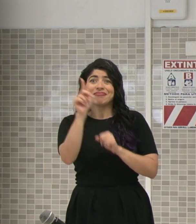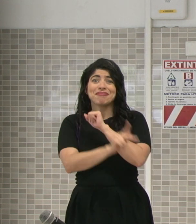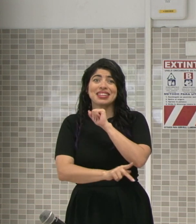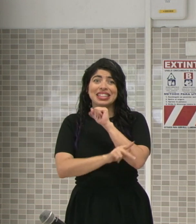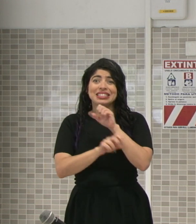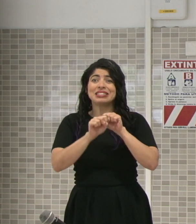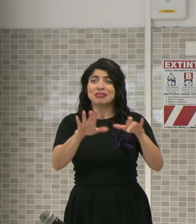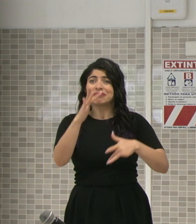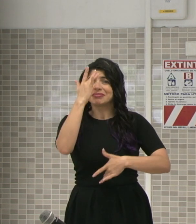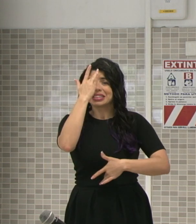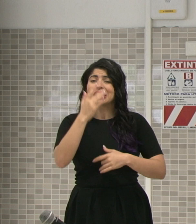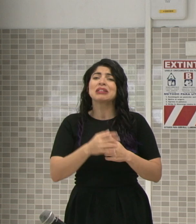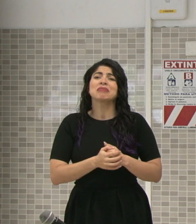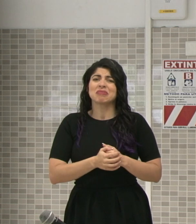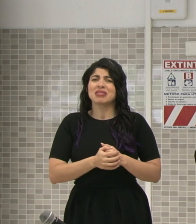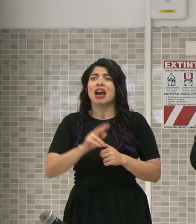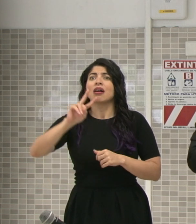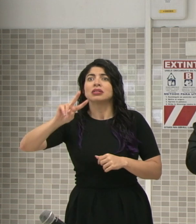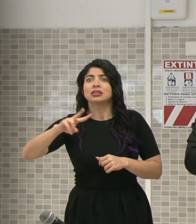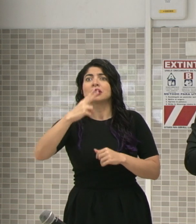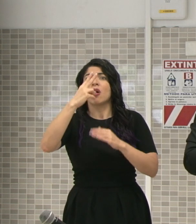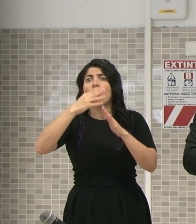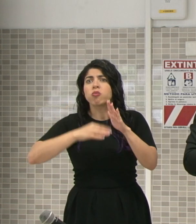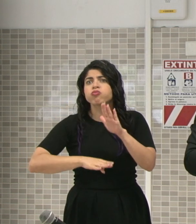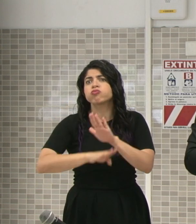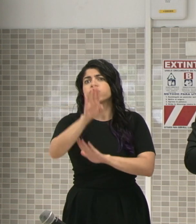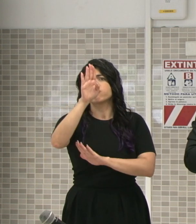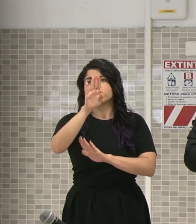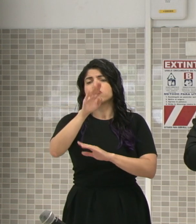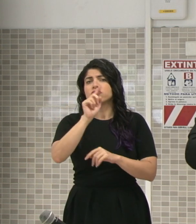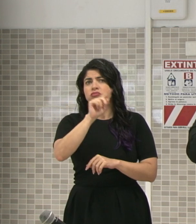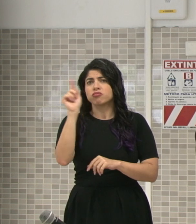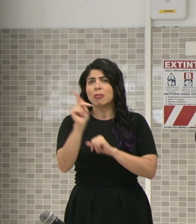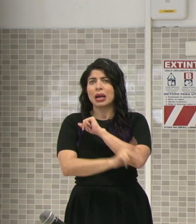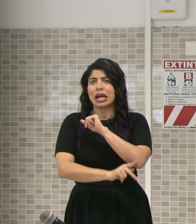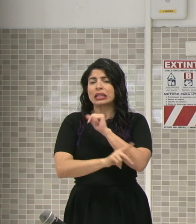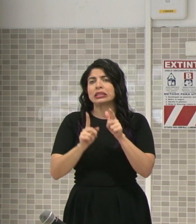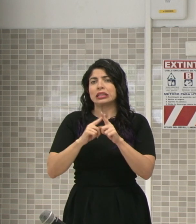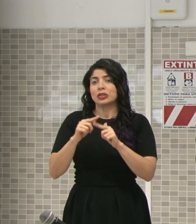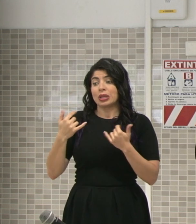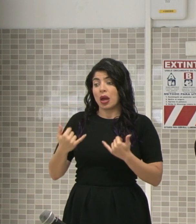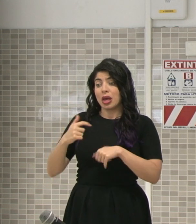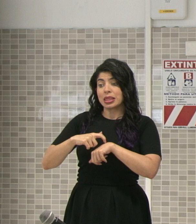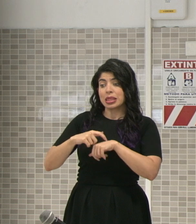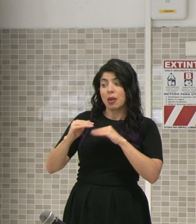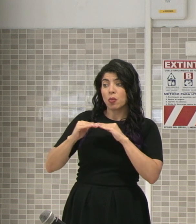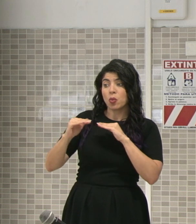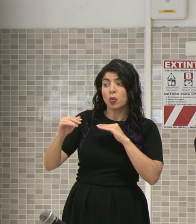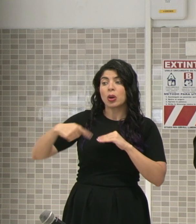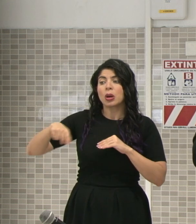tenido un segundo, una segunda ola. Tenemos que usar este tiempo para